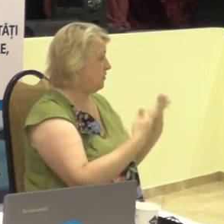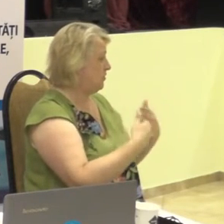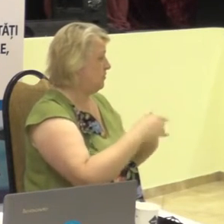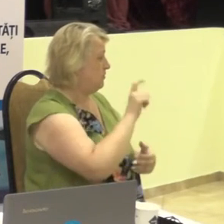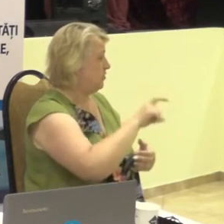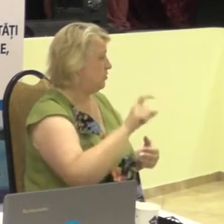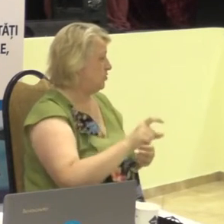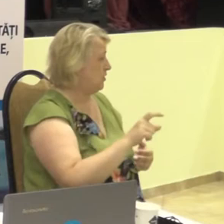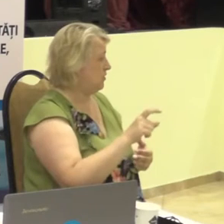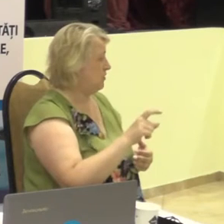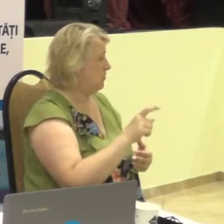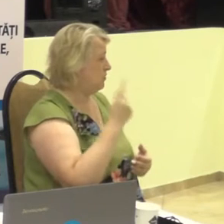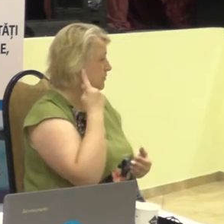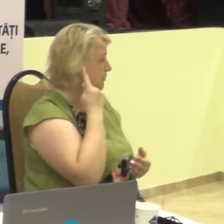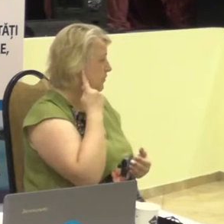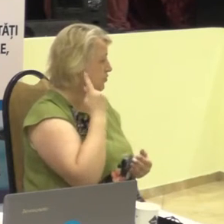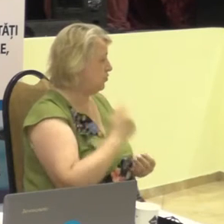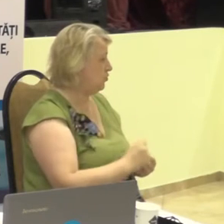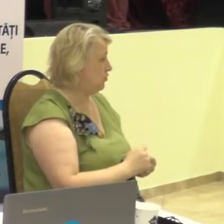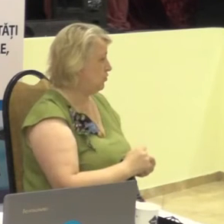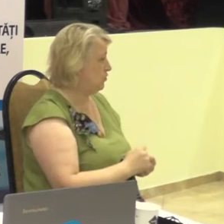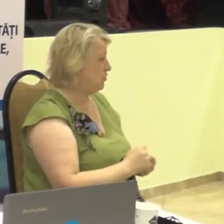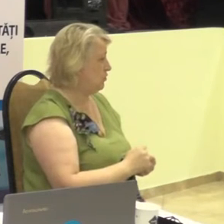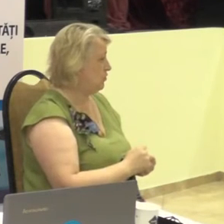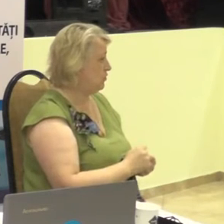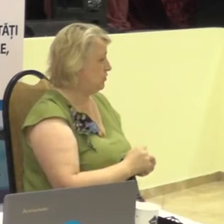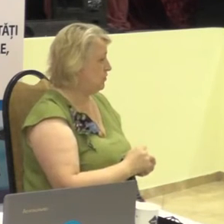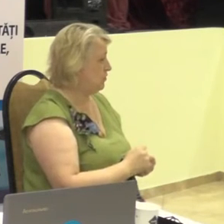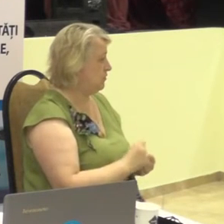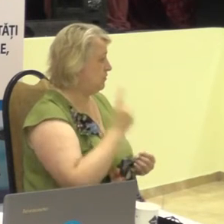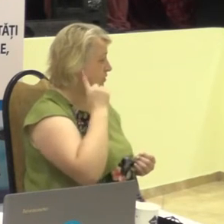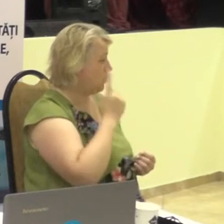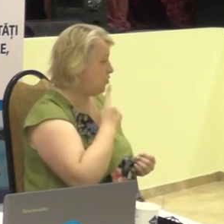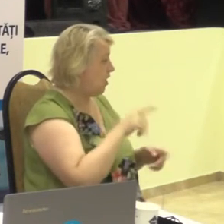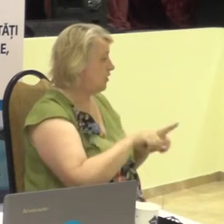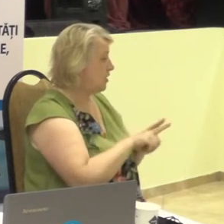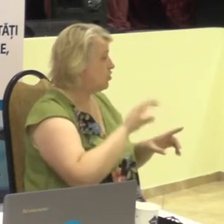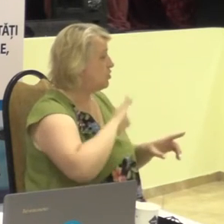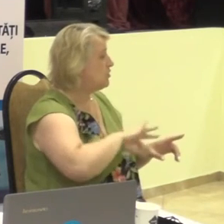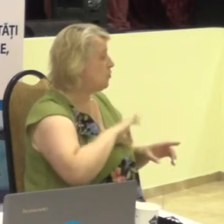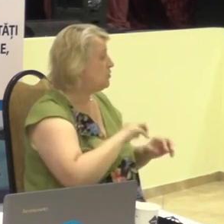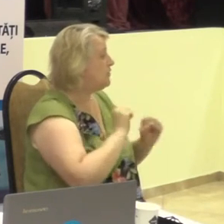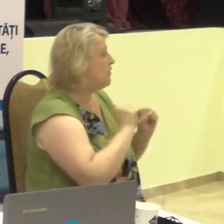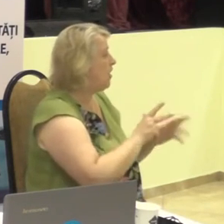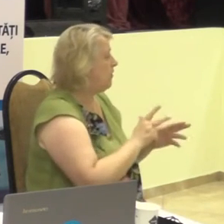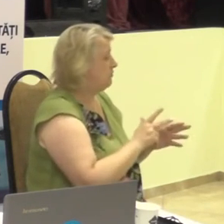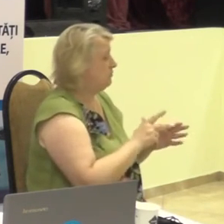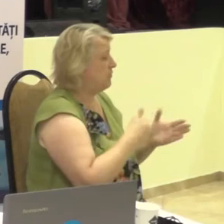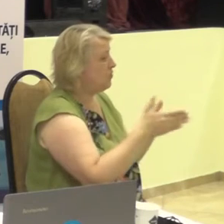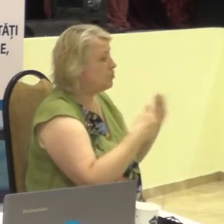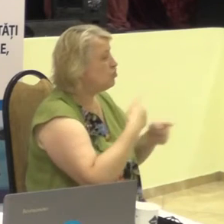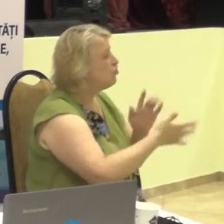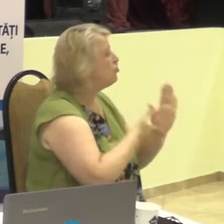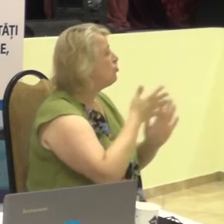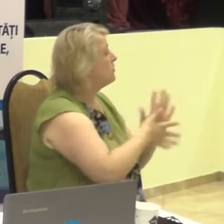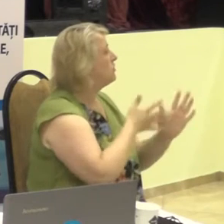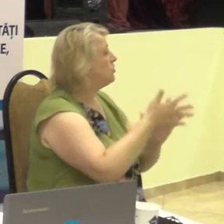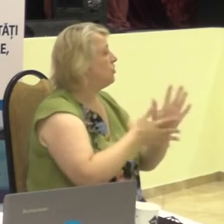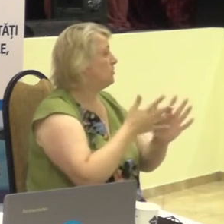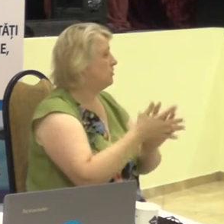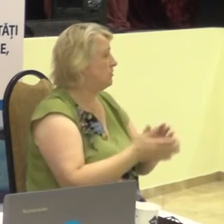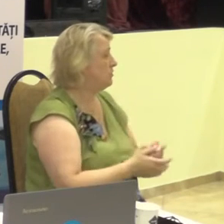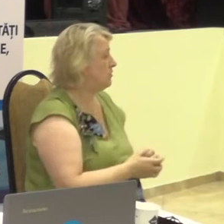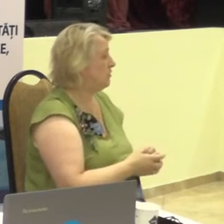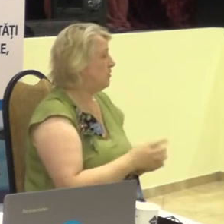persoanelor cu deficiențe de auz, cât și a utilizarea formelor de comunicare prin limbajul minimu cogestual,